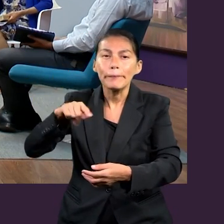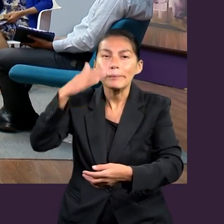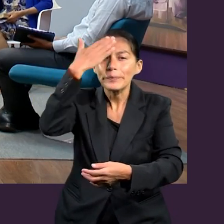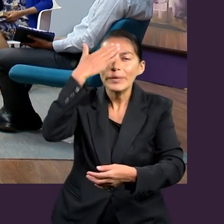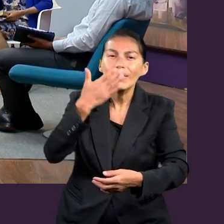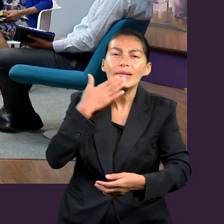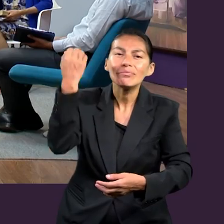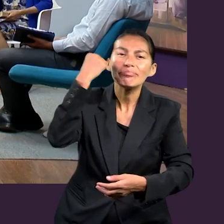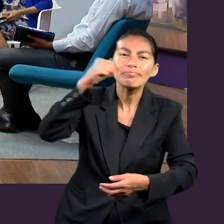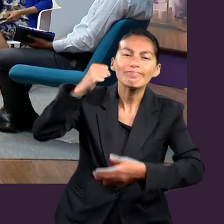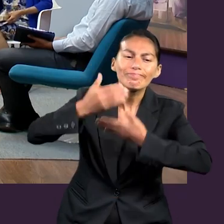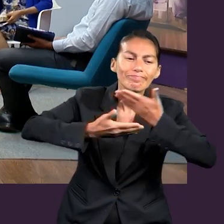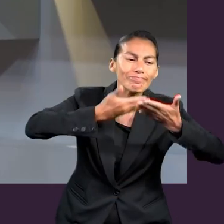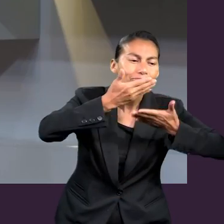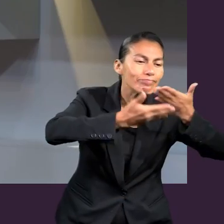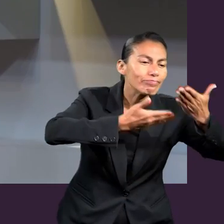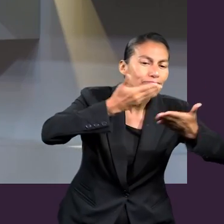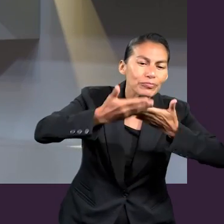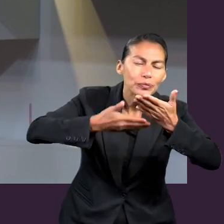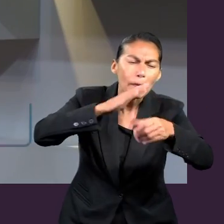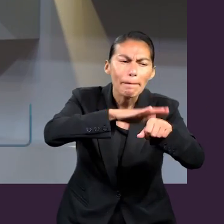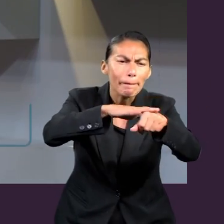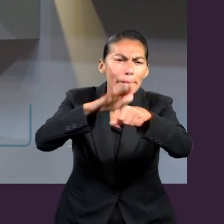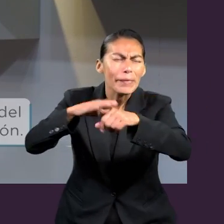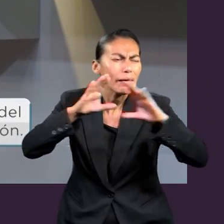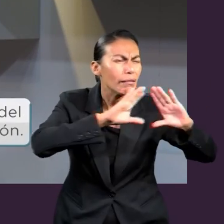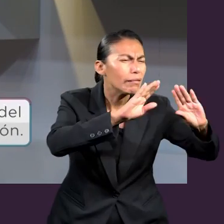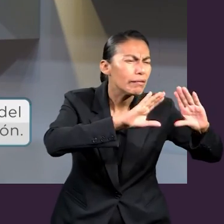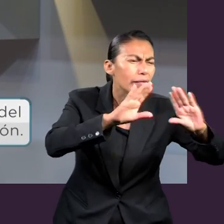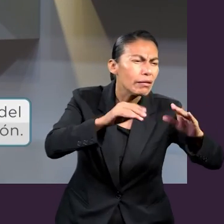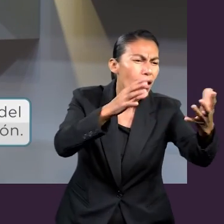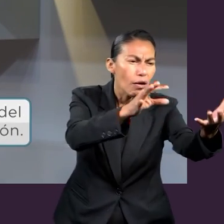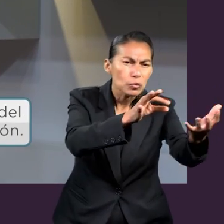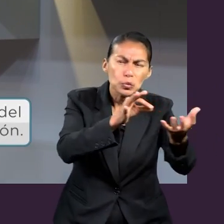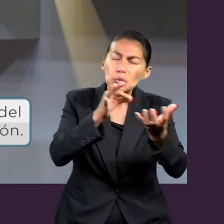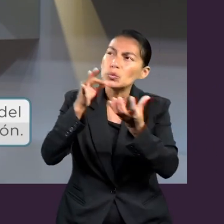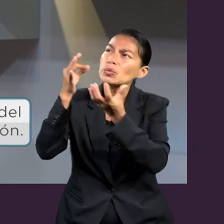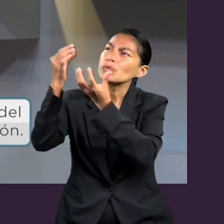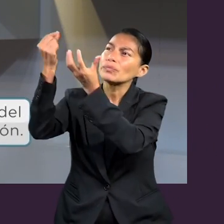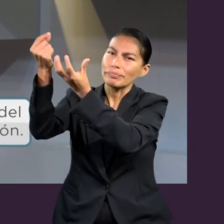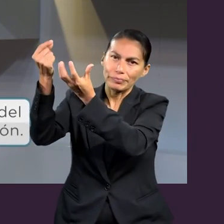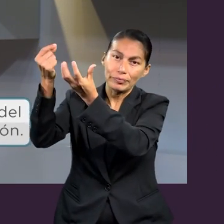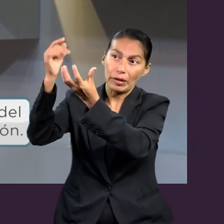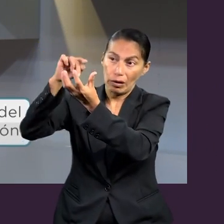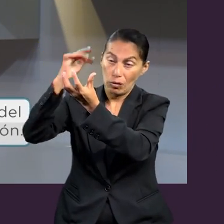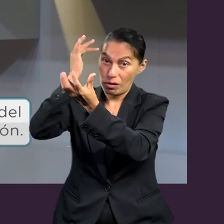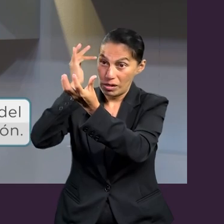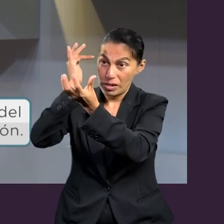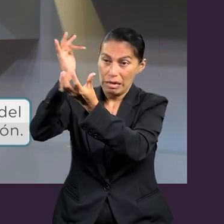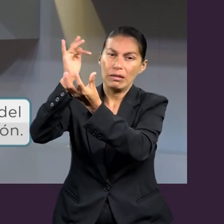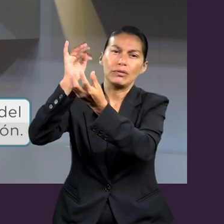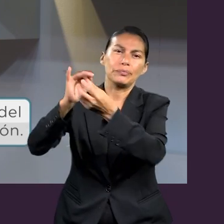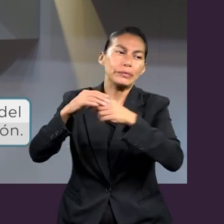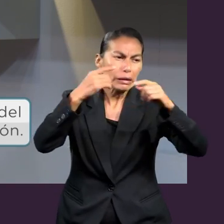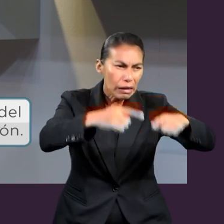Capacidades que Dios nos da para ponernos a ver el servicio, para la unidad de la fe, para el